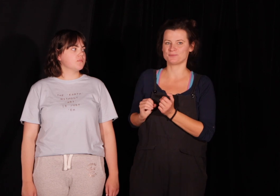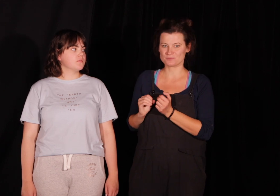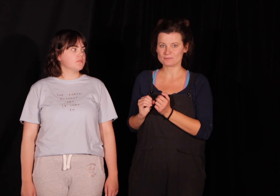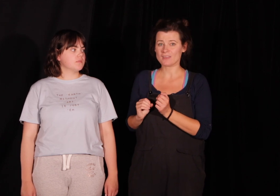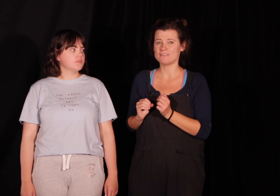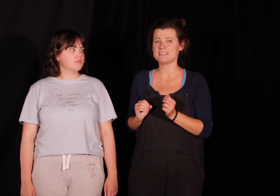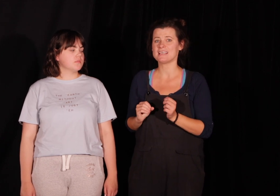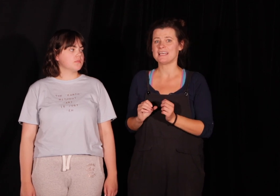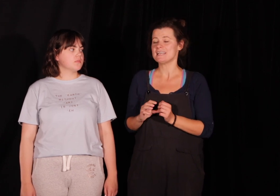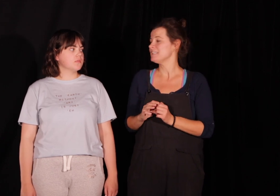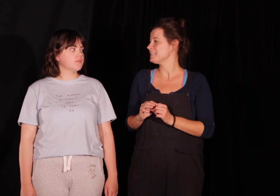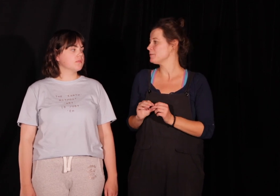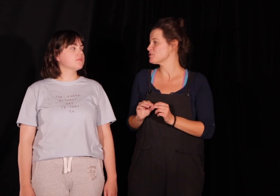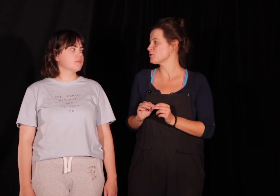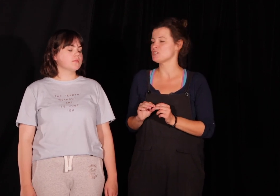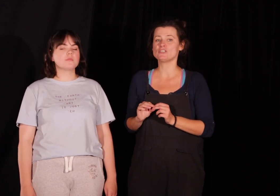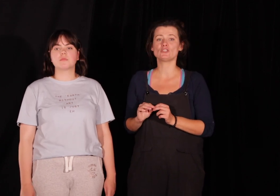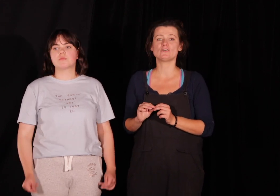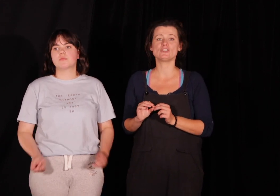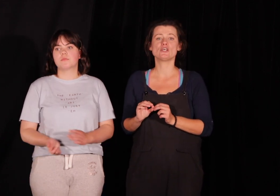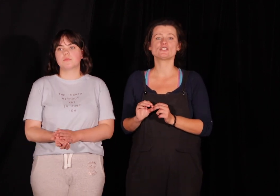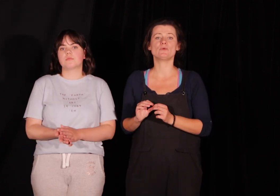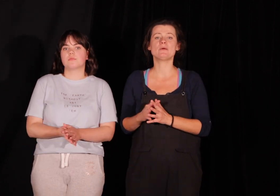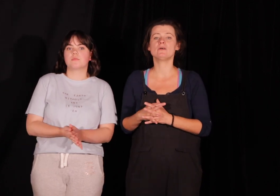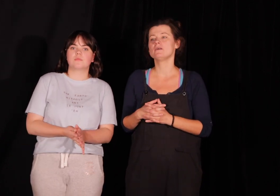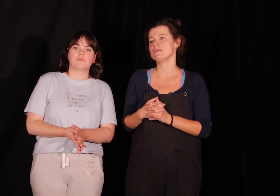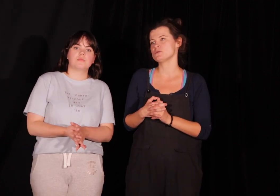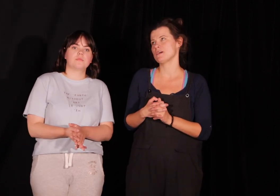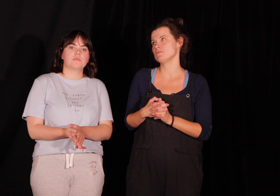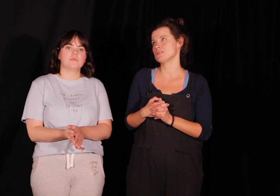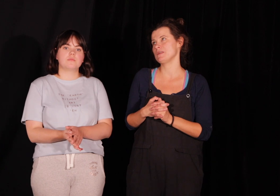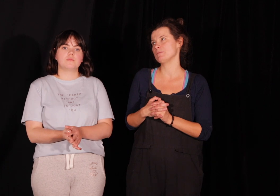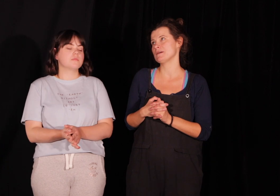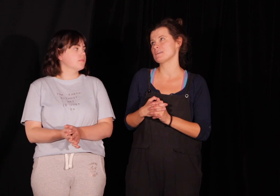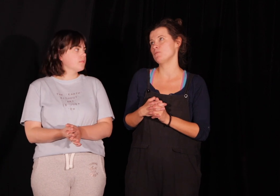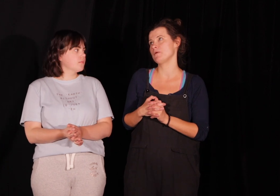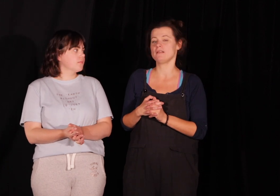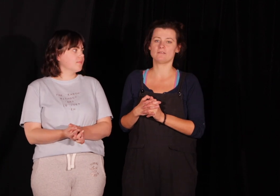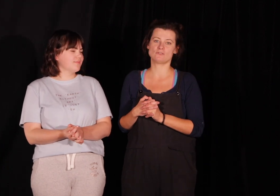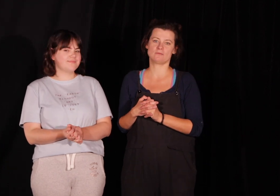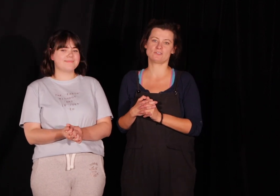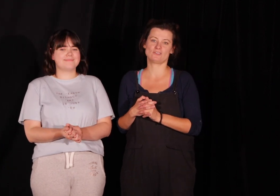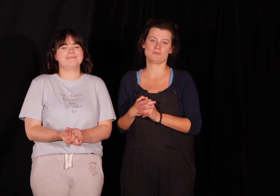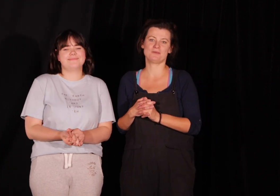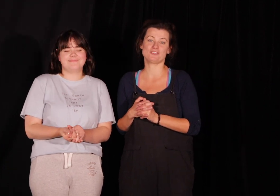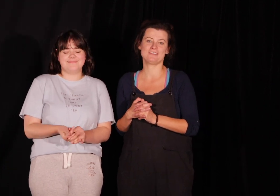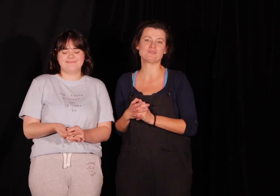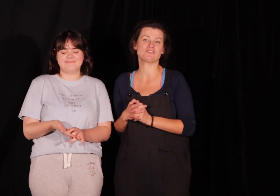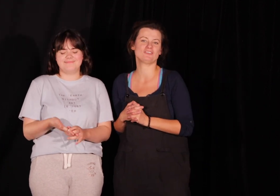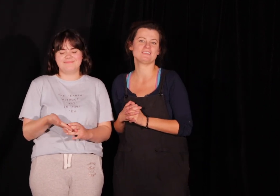Więc takie bardzo proste ćwiczenie, to właśnie całujemy, ja słyszałam, całujemy bobaska w pupkę. Nie wiem, czy możecie dodać